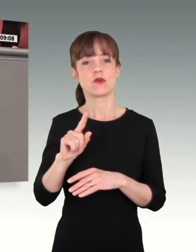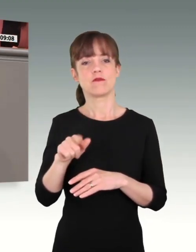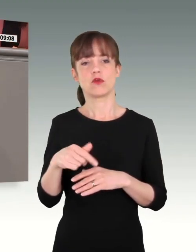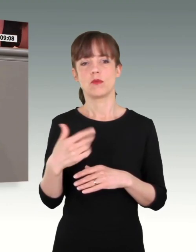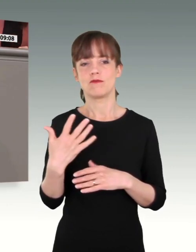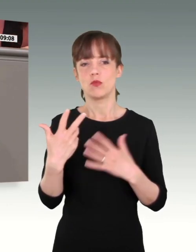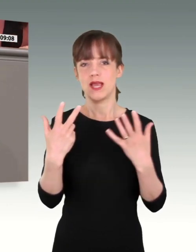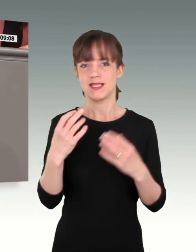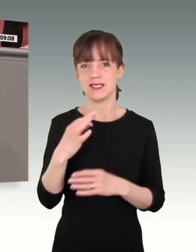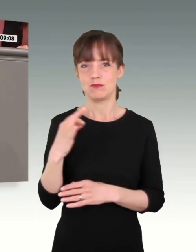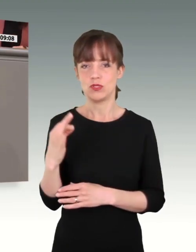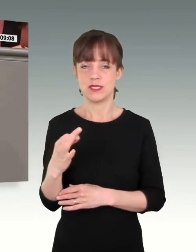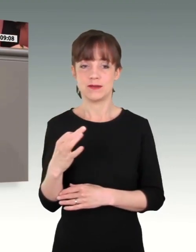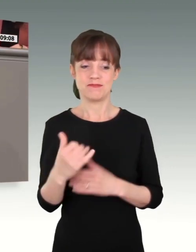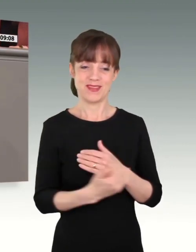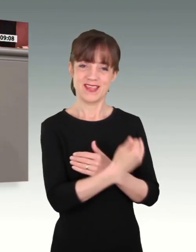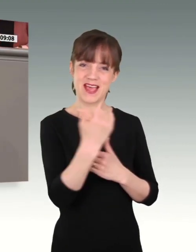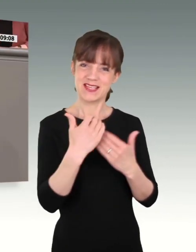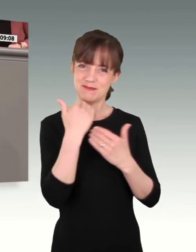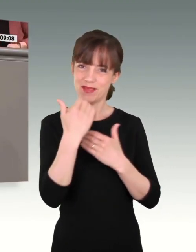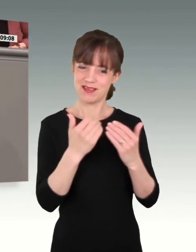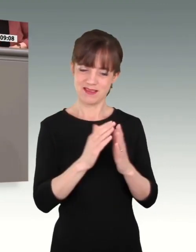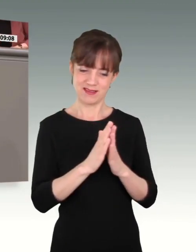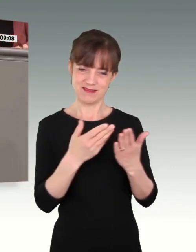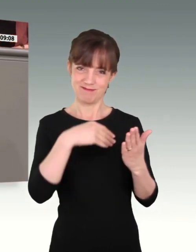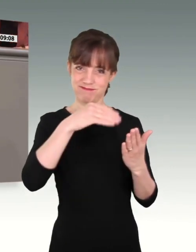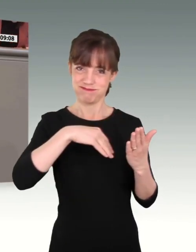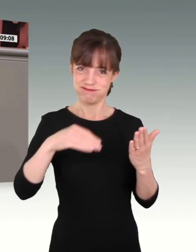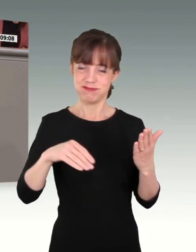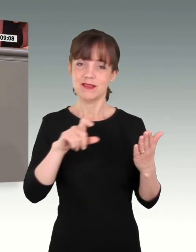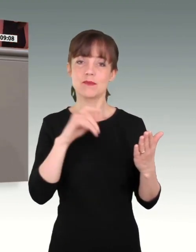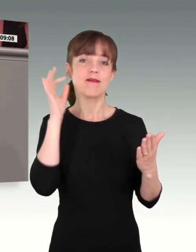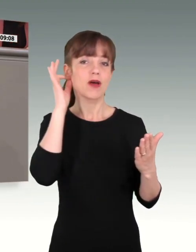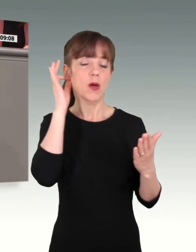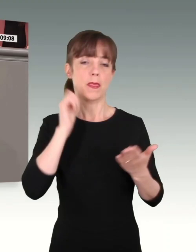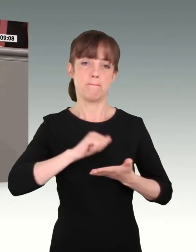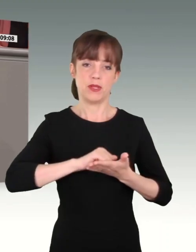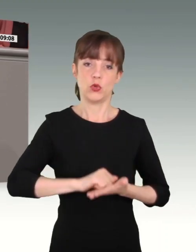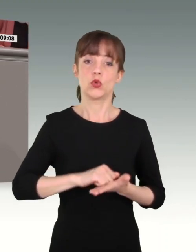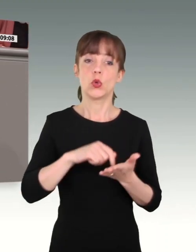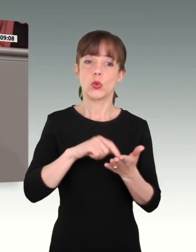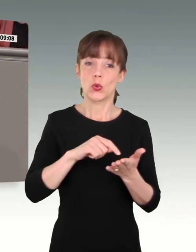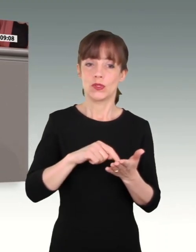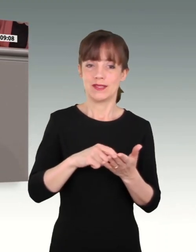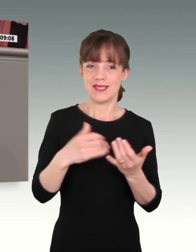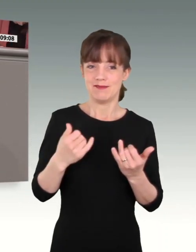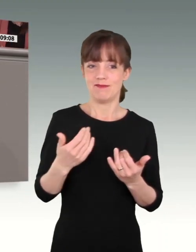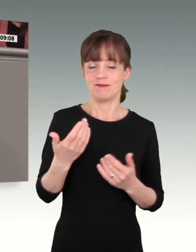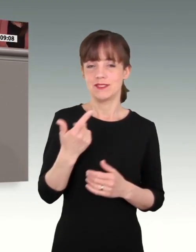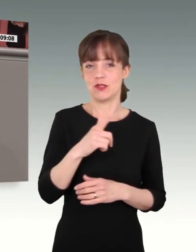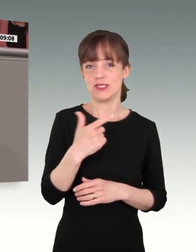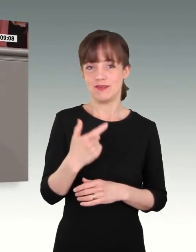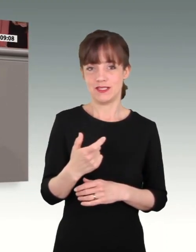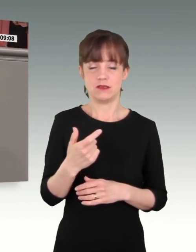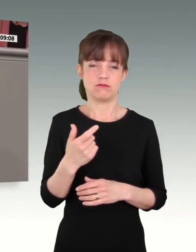Frauen im Jahresbericht hervorgehoben, weil wir nämlich 2021 20 Jahre Frauen in allen Teilen der Bundeswehr